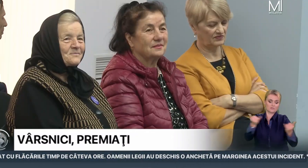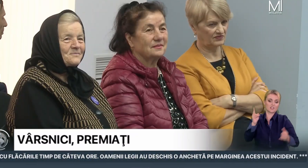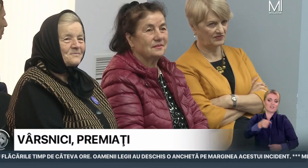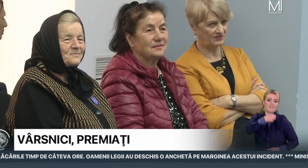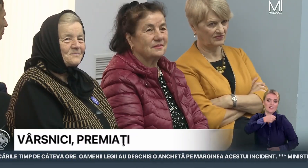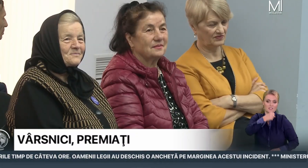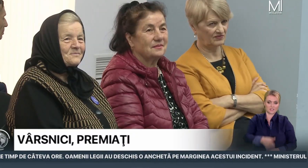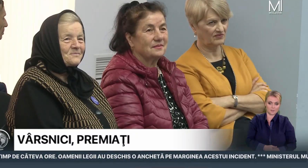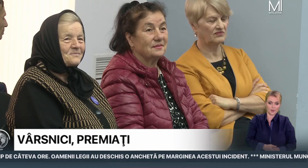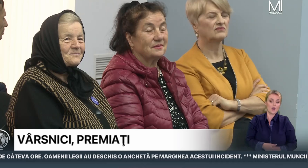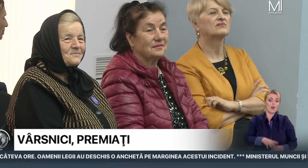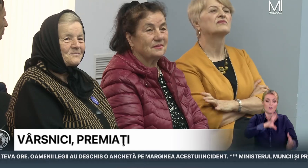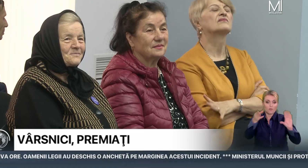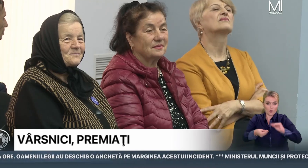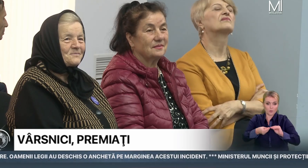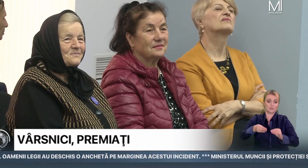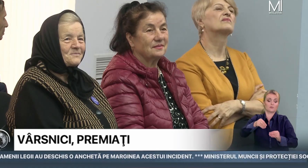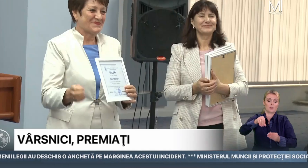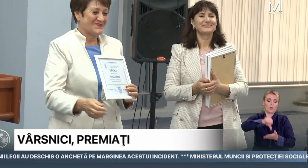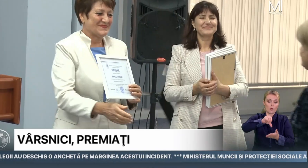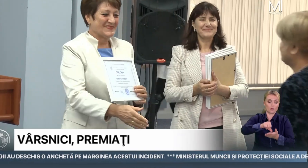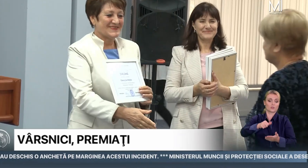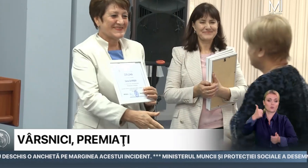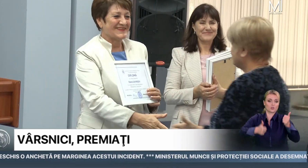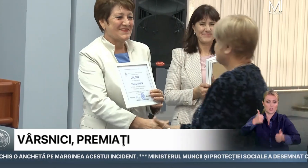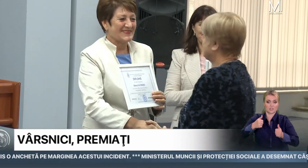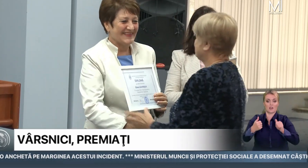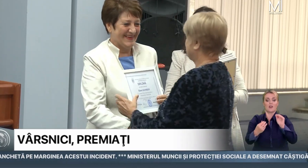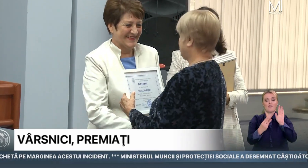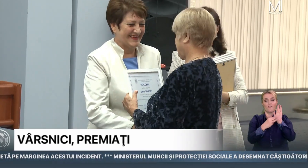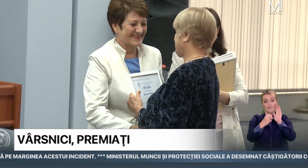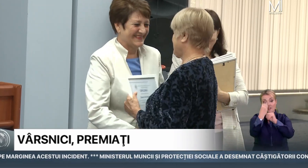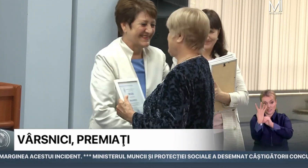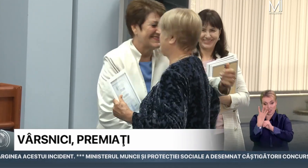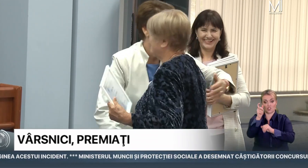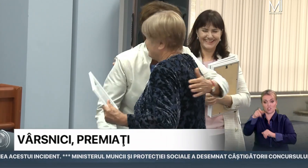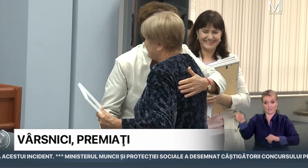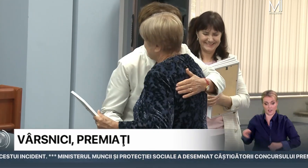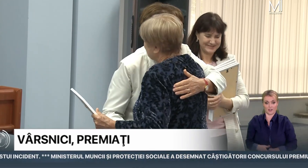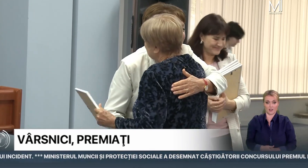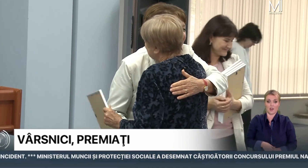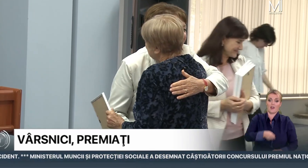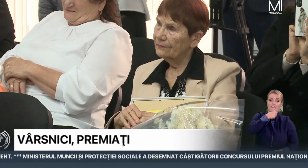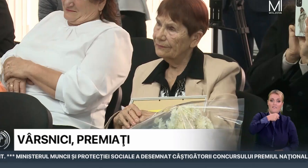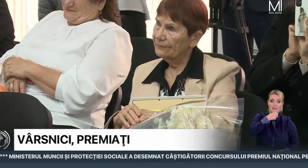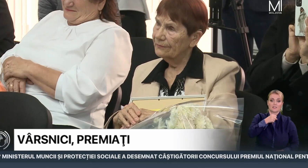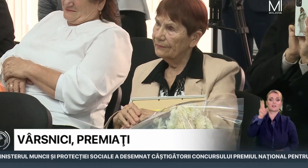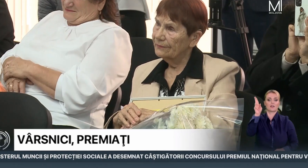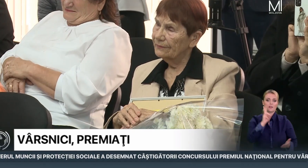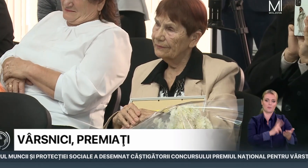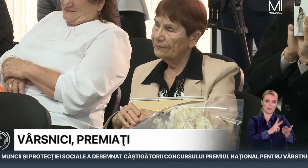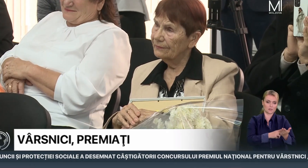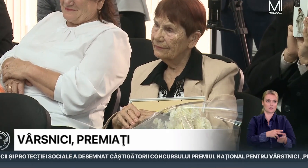La concurs au fost depuse în total 14 dosare, iar 8 au fost desemnate câștigătoare. Este vorba de vârstnicii care au demonstrat